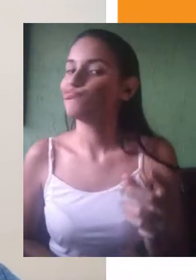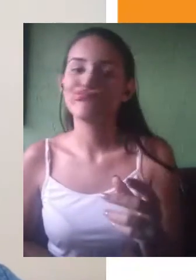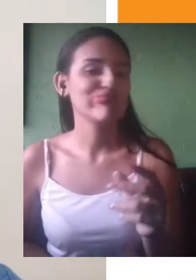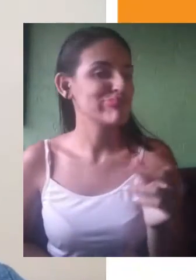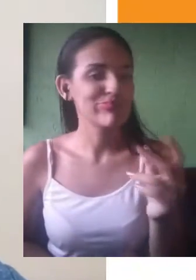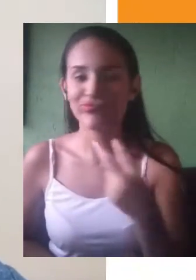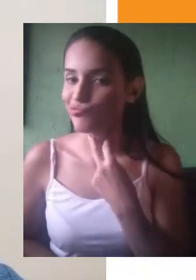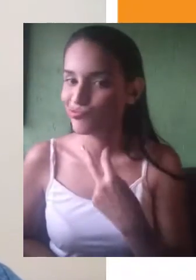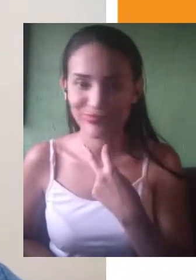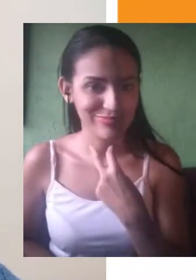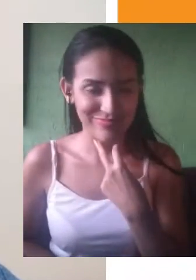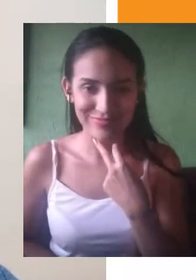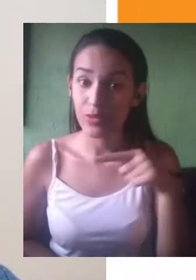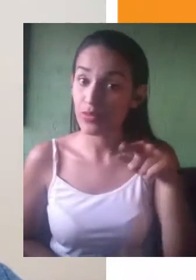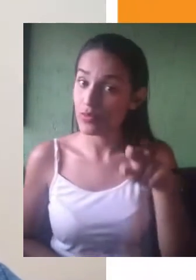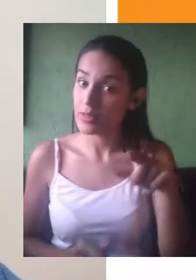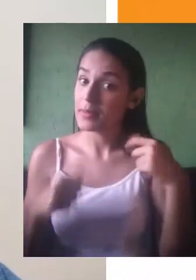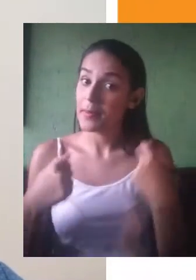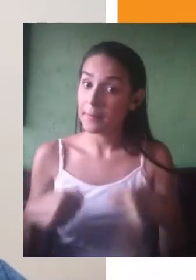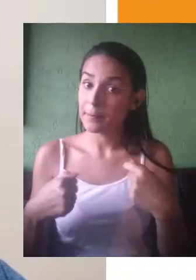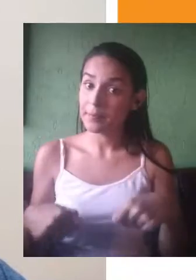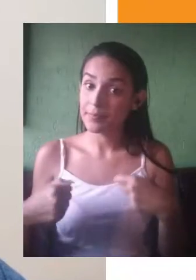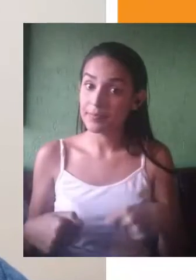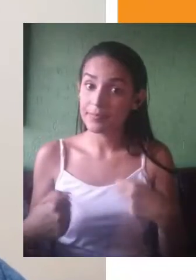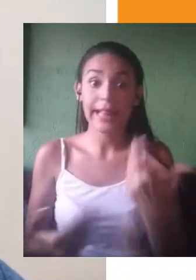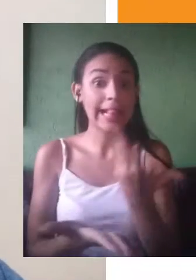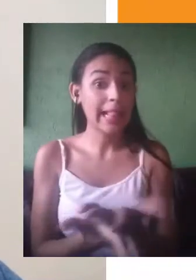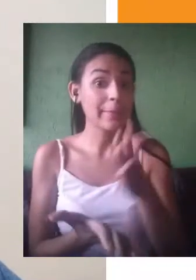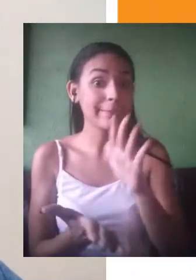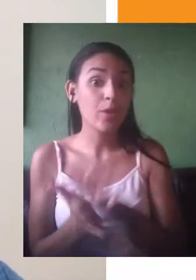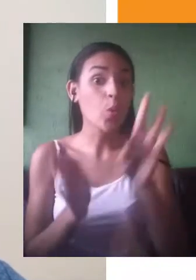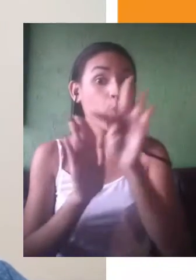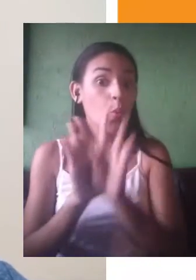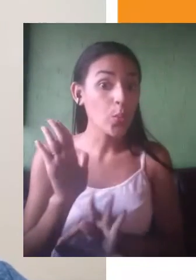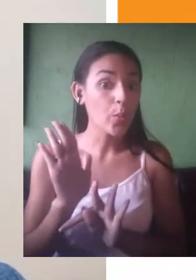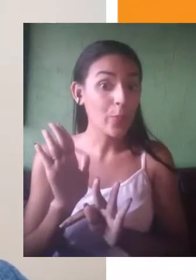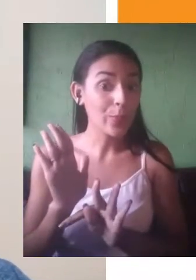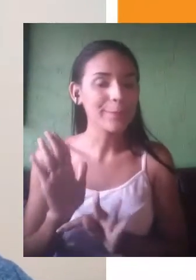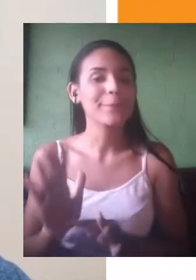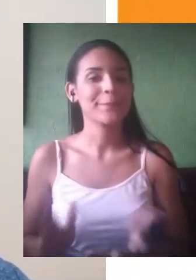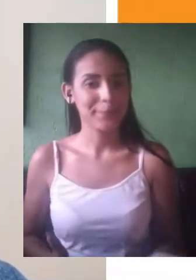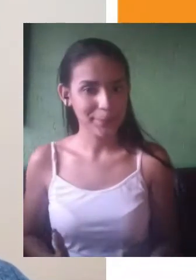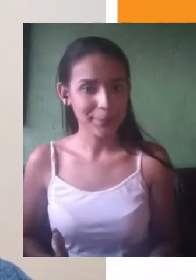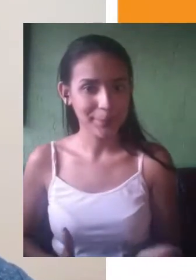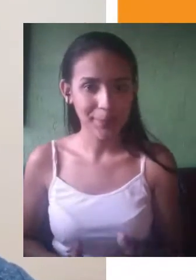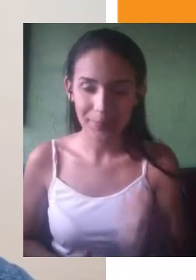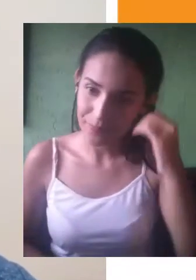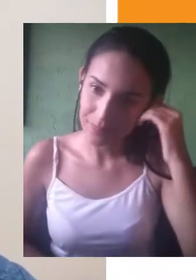reflexões, a sua interpretação, não é aconselhado. Então vamos confirmar o que a gente